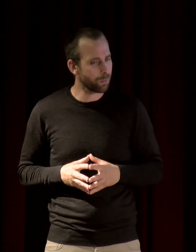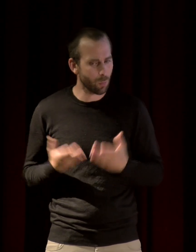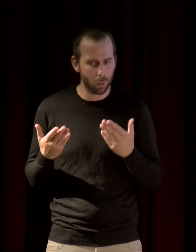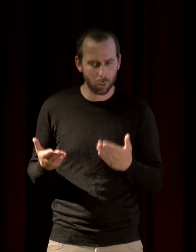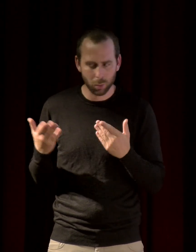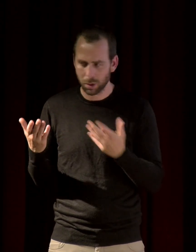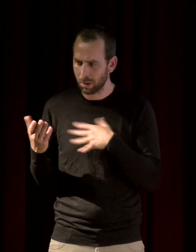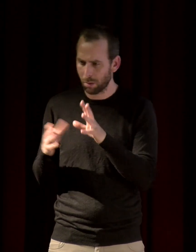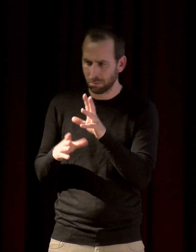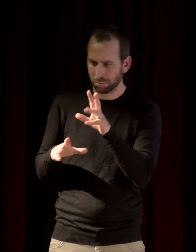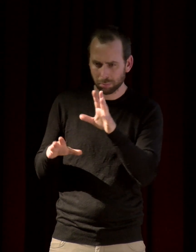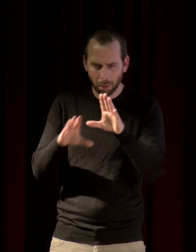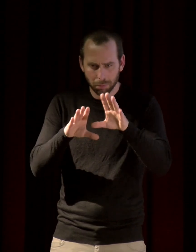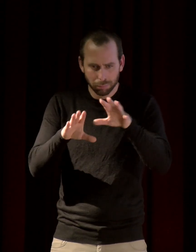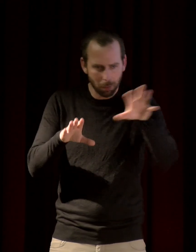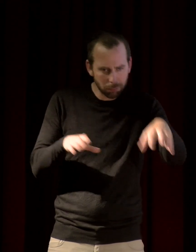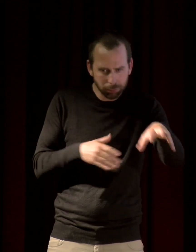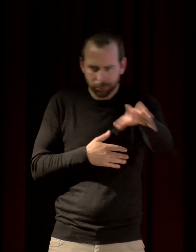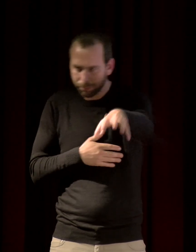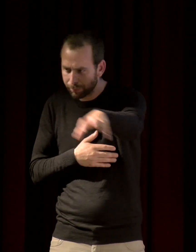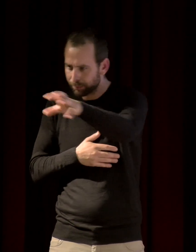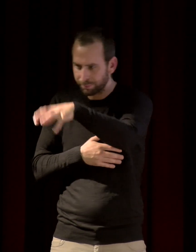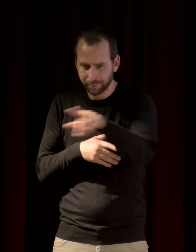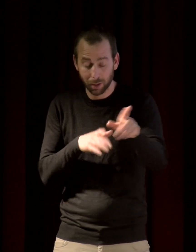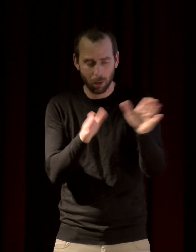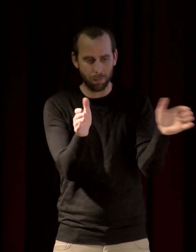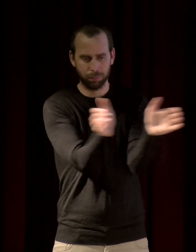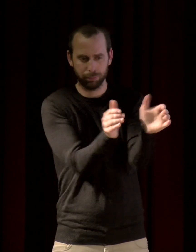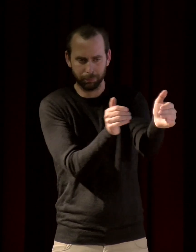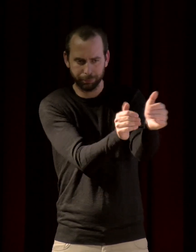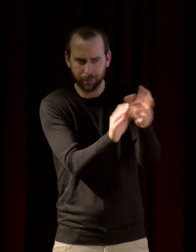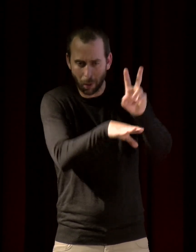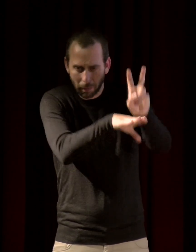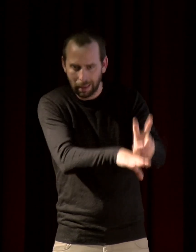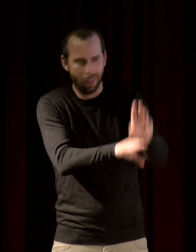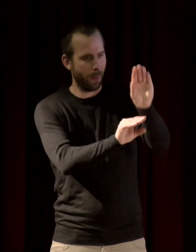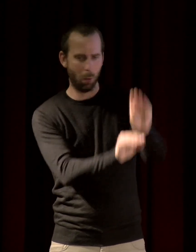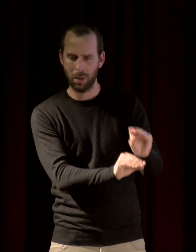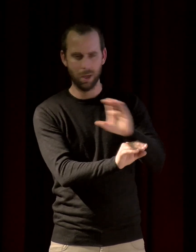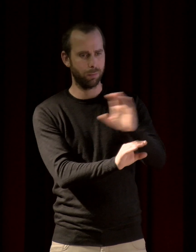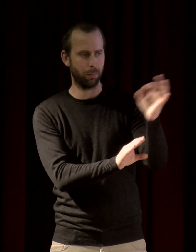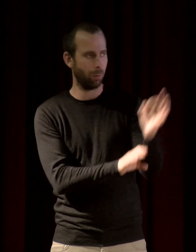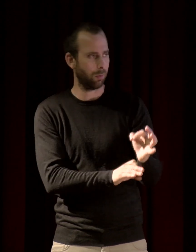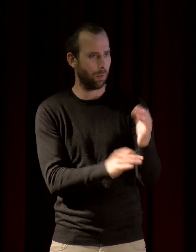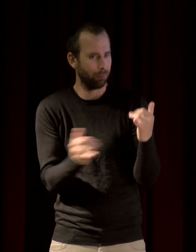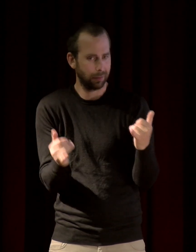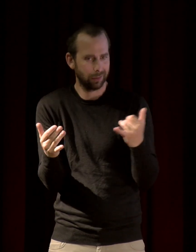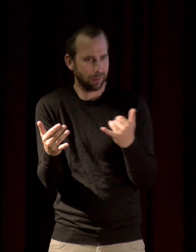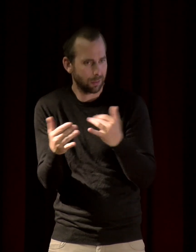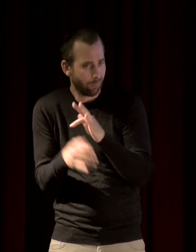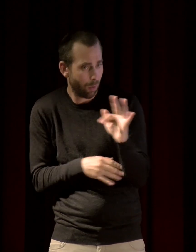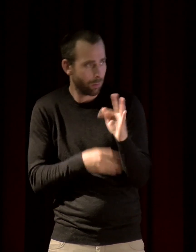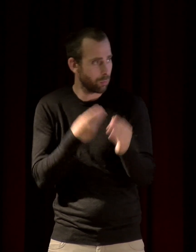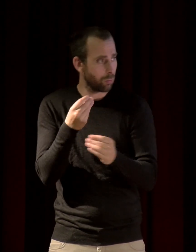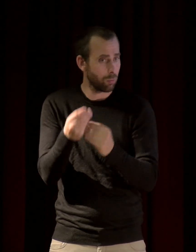sanctuaires ? Est-ce qu'il y a des politiques de création de sanctuaires en France ou à l'étranger,